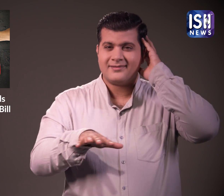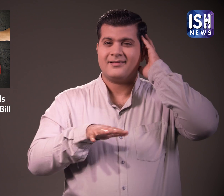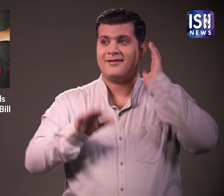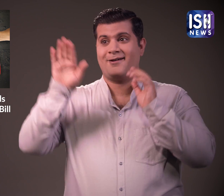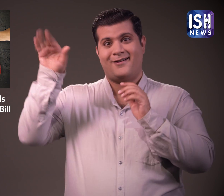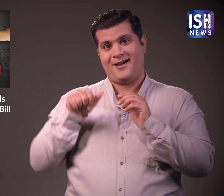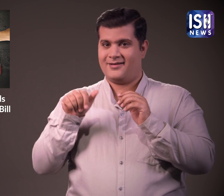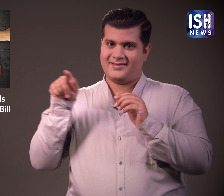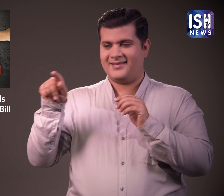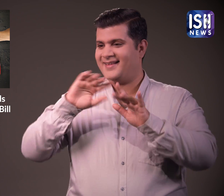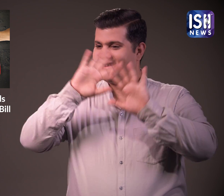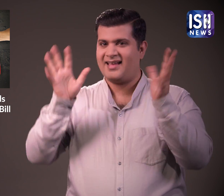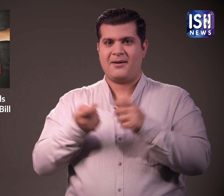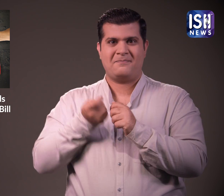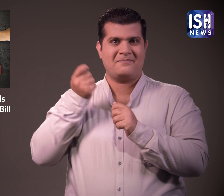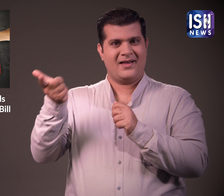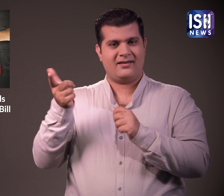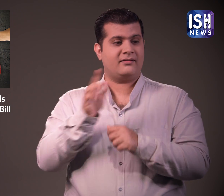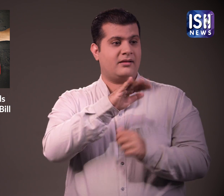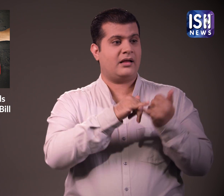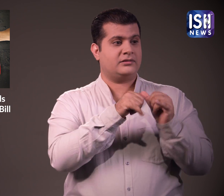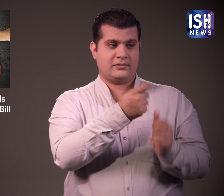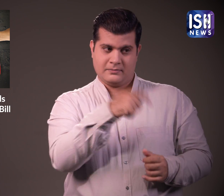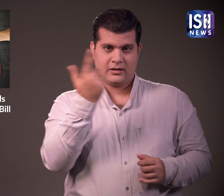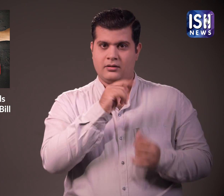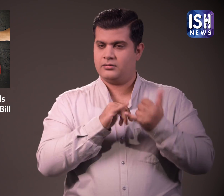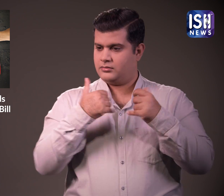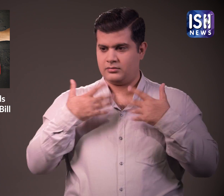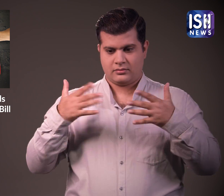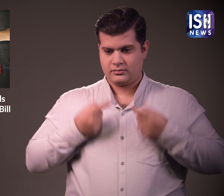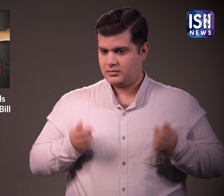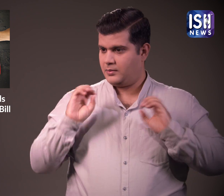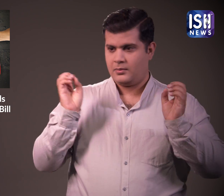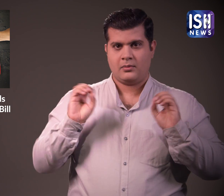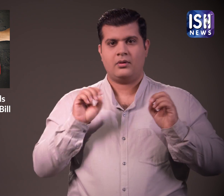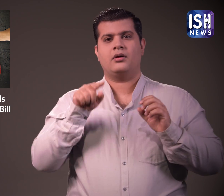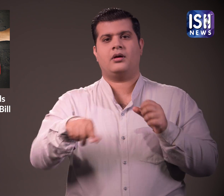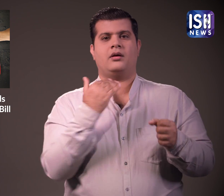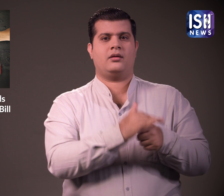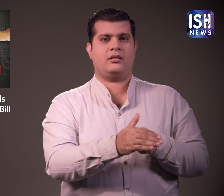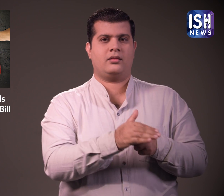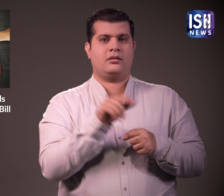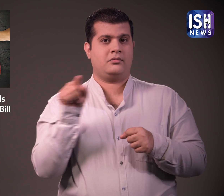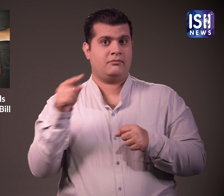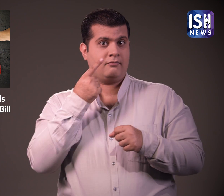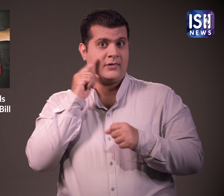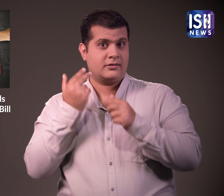बुलाया था लेकिन सबीर ने डीजे के पैसे नहीं दिये क्योंकि उसके पास पैसे नहीं थे इसलिए उन्होंने उसे मार डाला